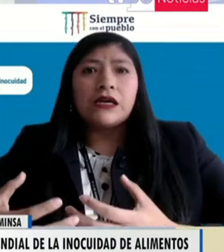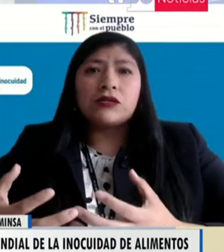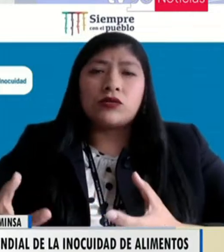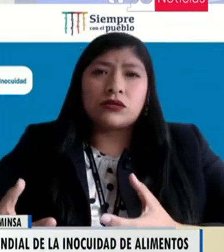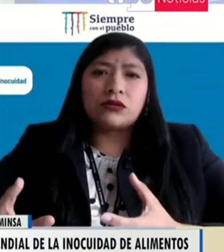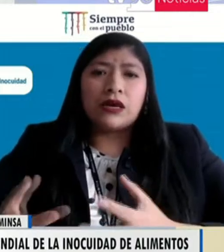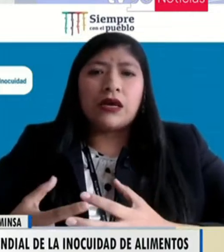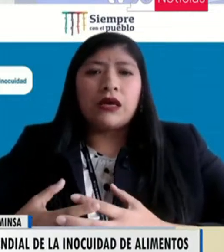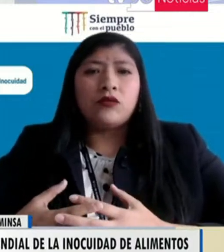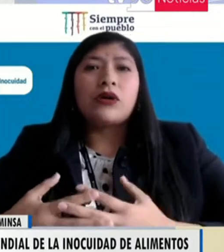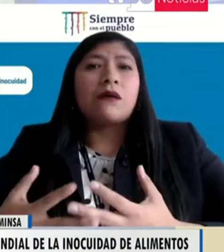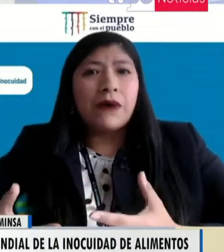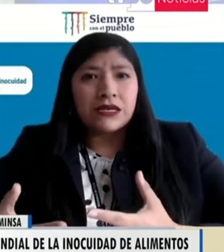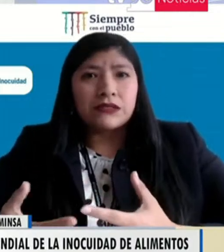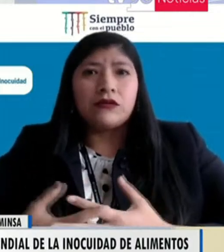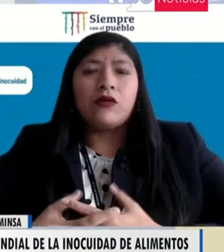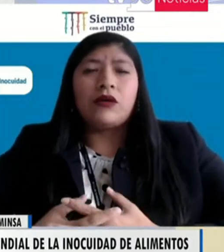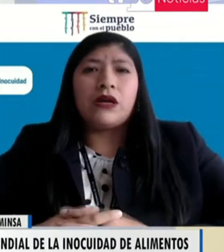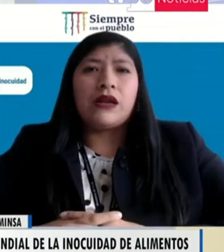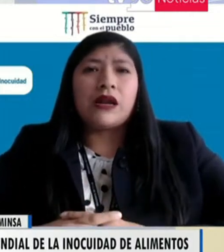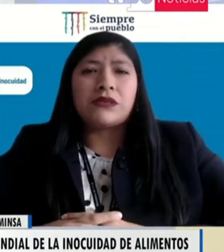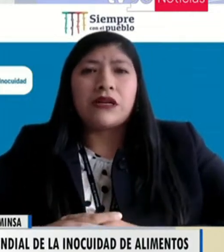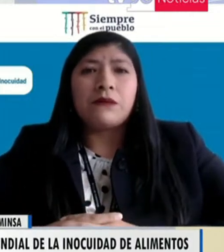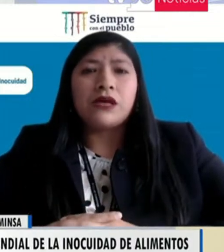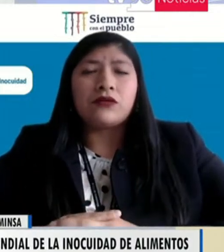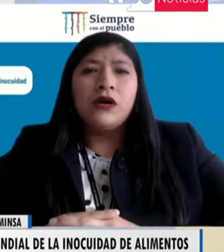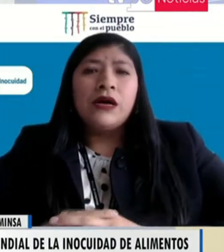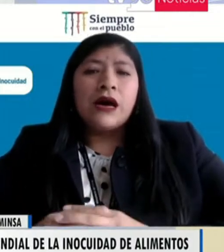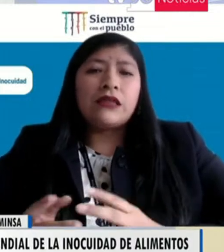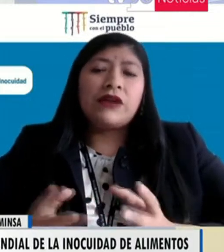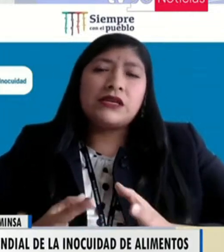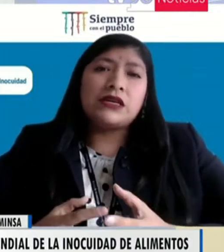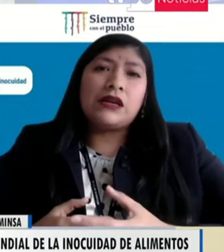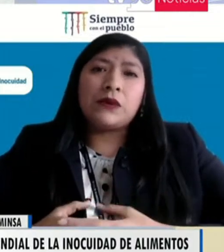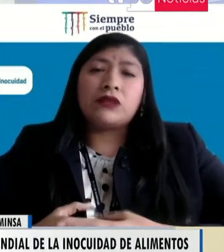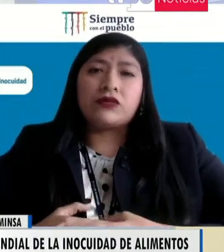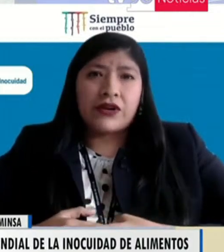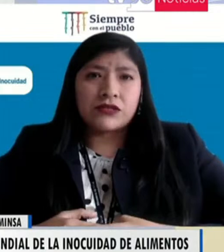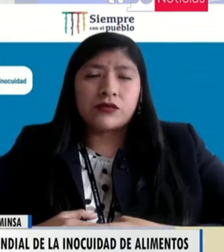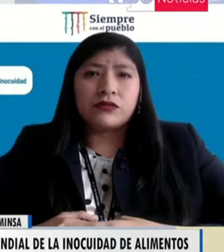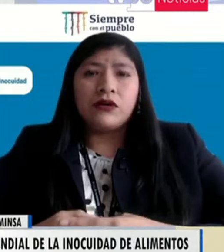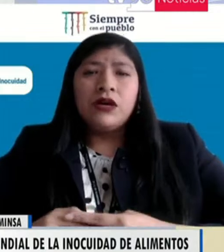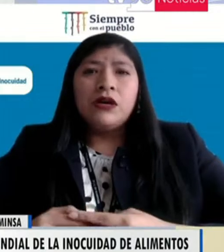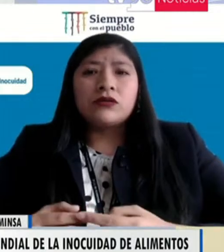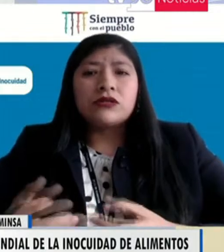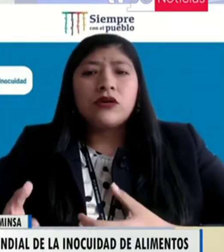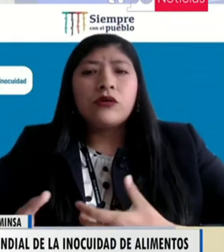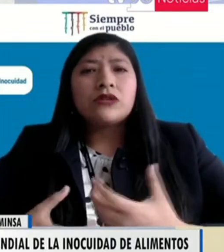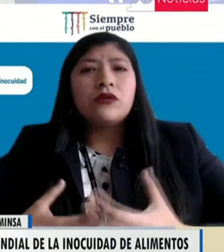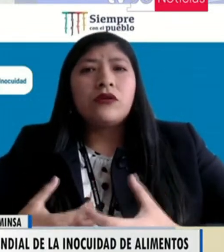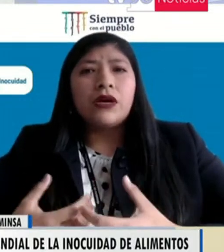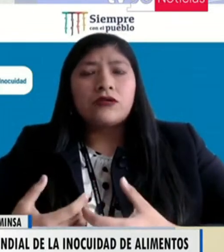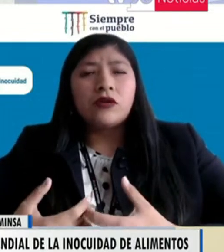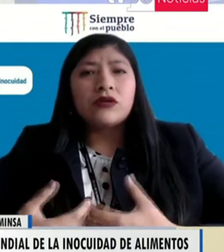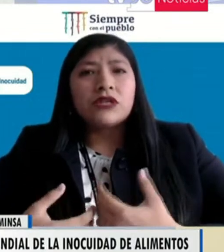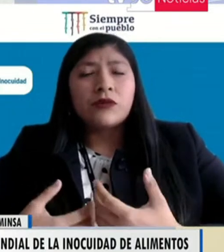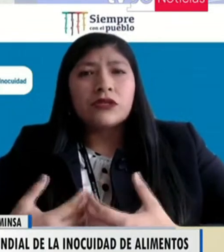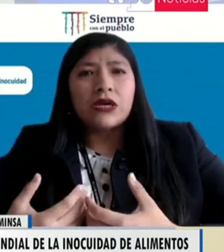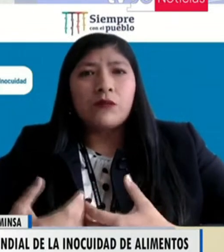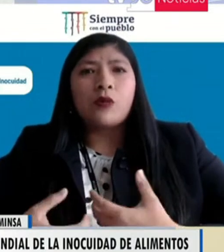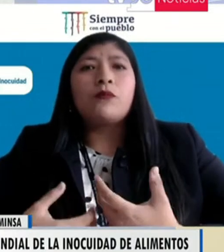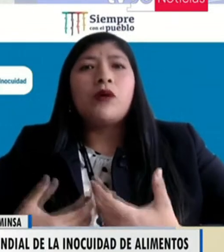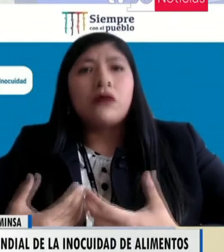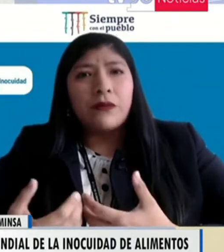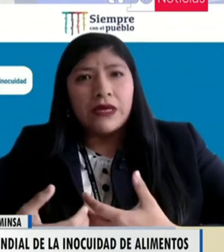puede secar, y estos duran más, ¿no?, en el almacenamiento. A diferencia de alimentos frescos, ¿no? Entonces, todo esto son